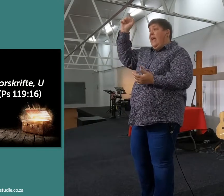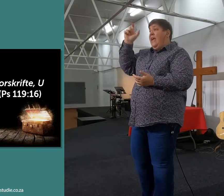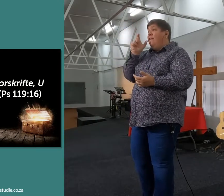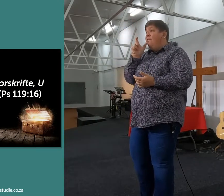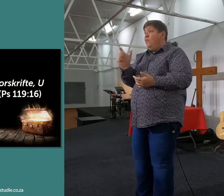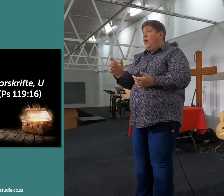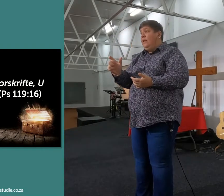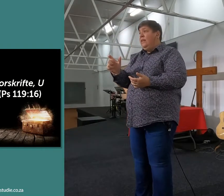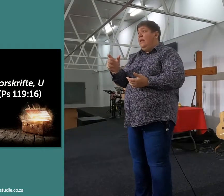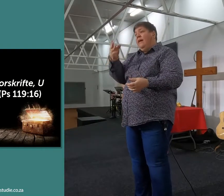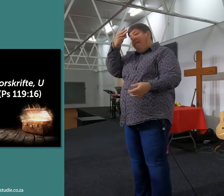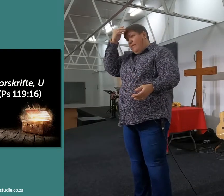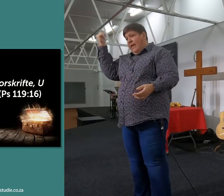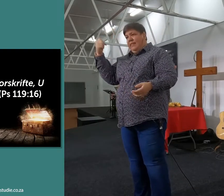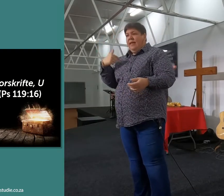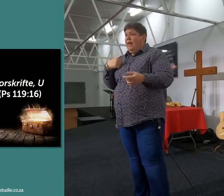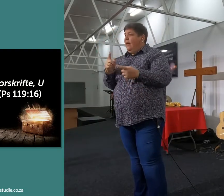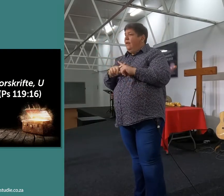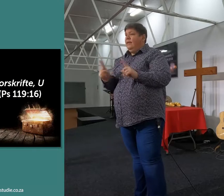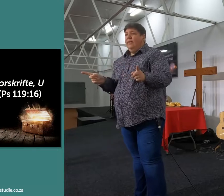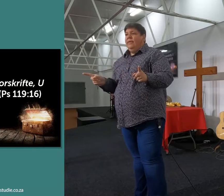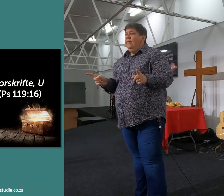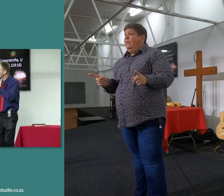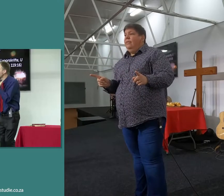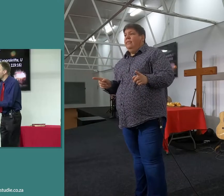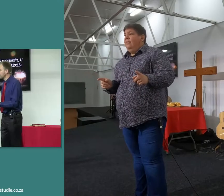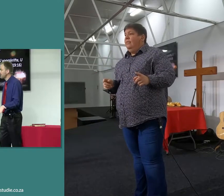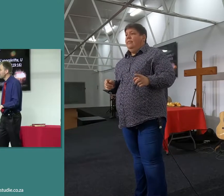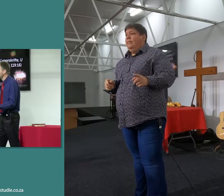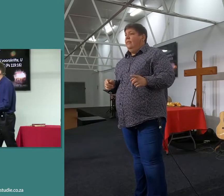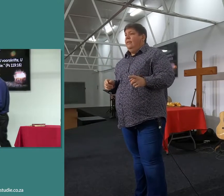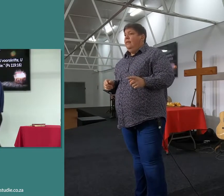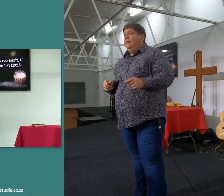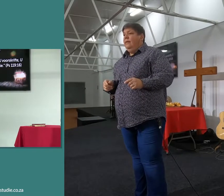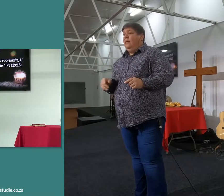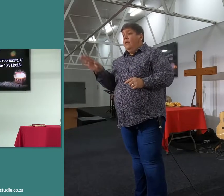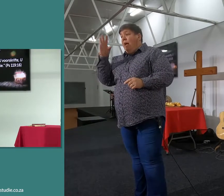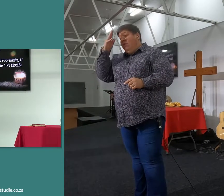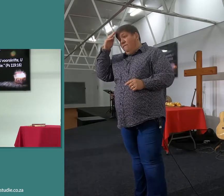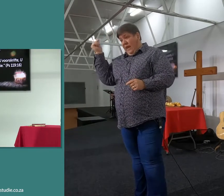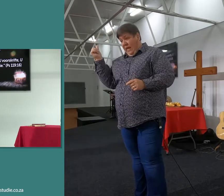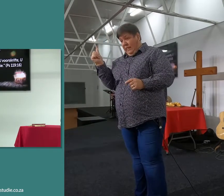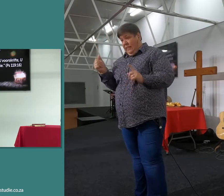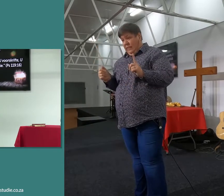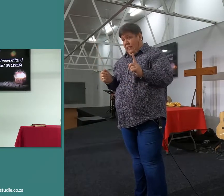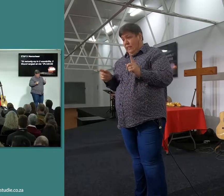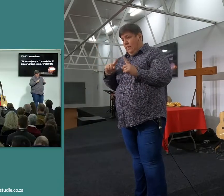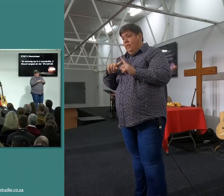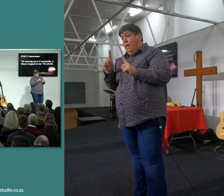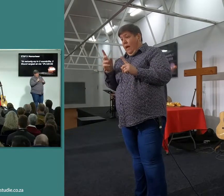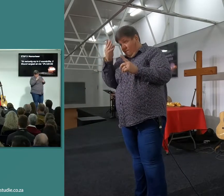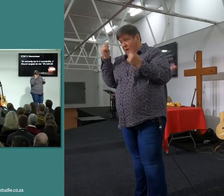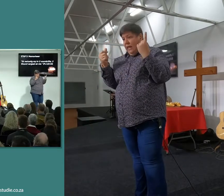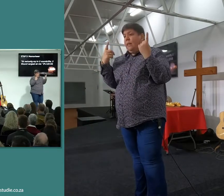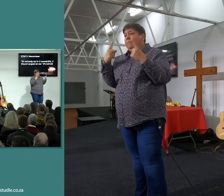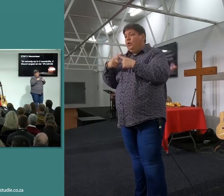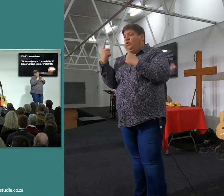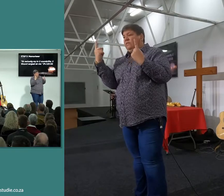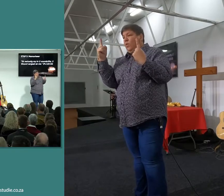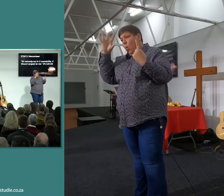die woord, ek vergeer dit nie, wat sê die enige stelde van vergeer? Ondou, ek onthou dit, ek onthou dit, en wat moet ek doen om